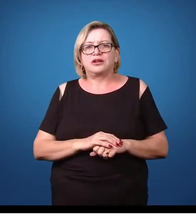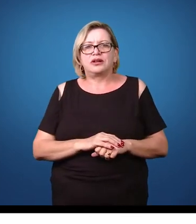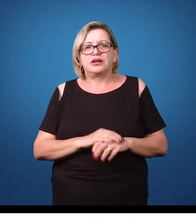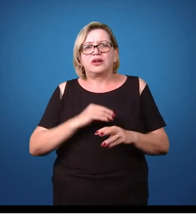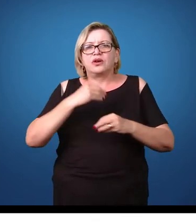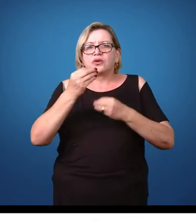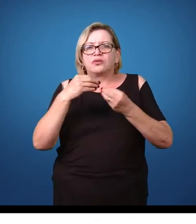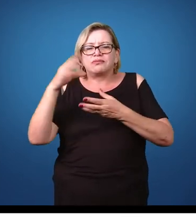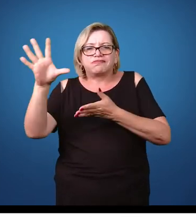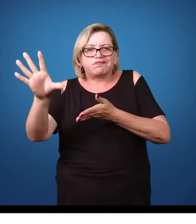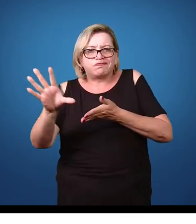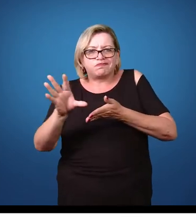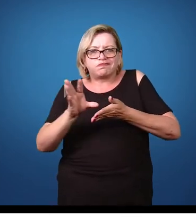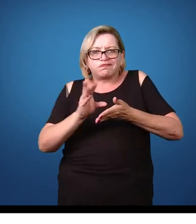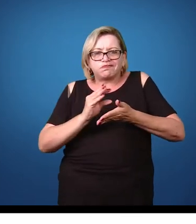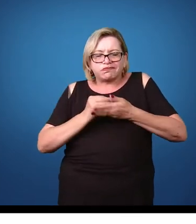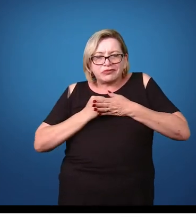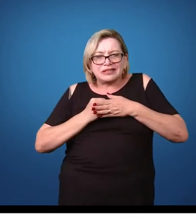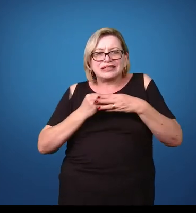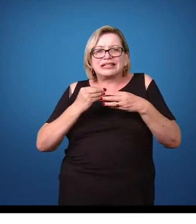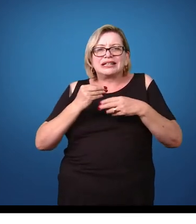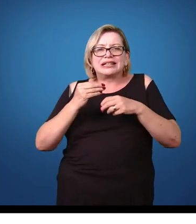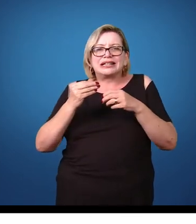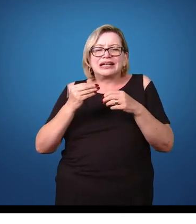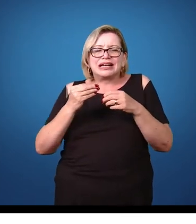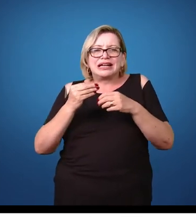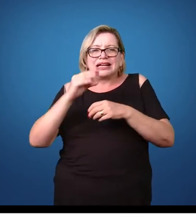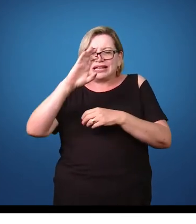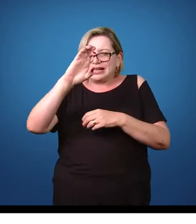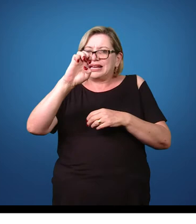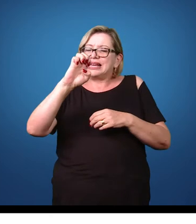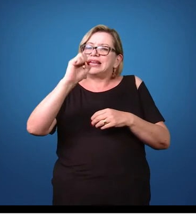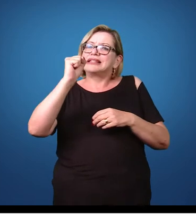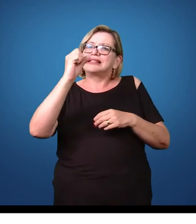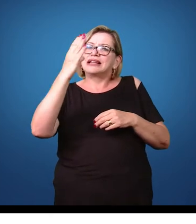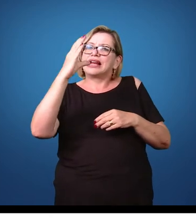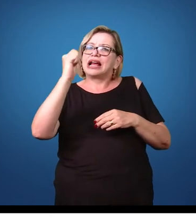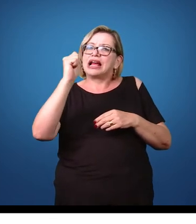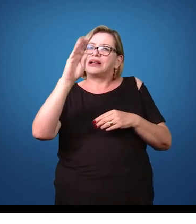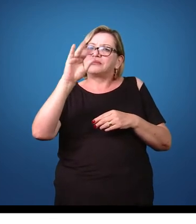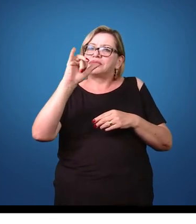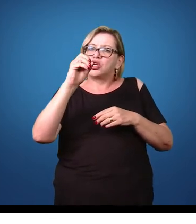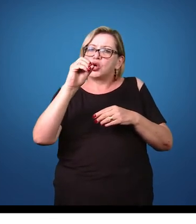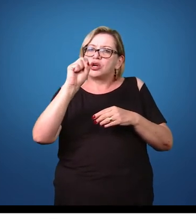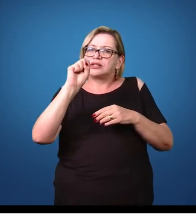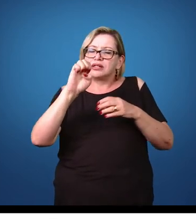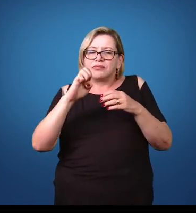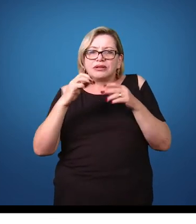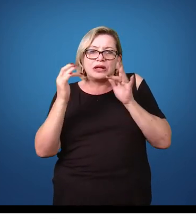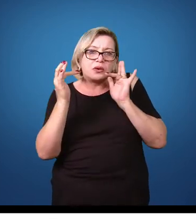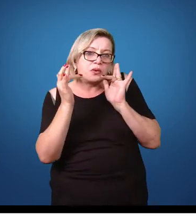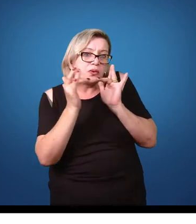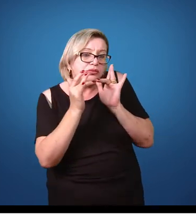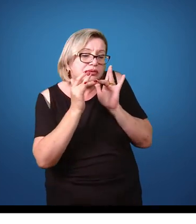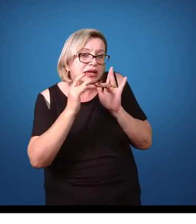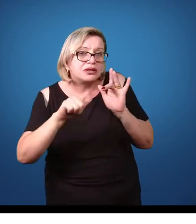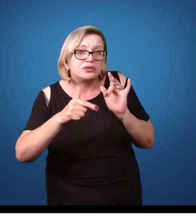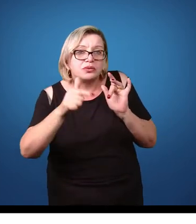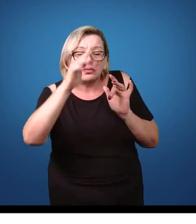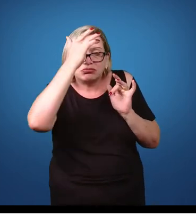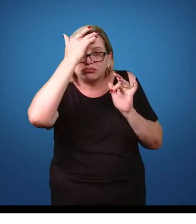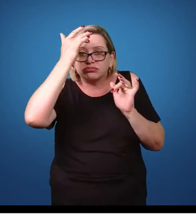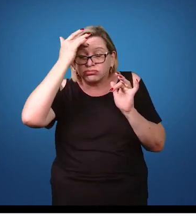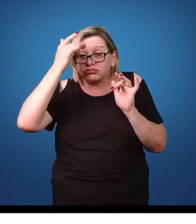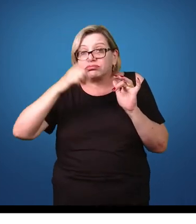contaminar pelo ácaro que causa a escabiose? Bom, pode ser por contato direto de pessoas que estão com a lesão